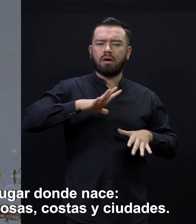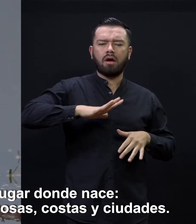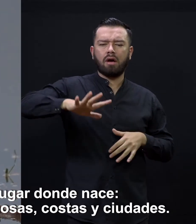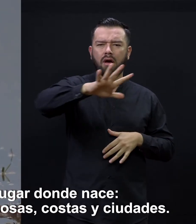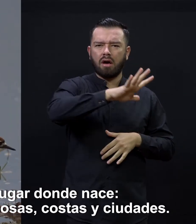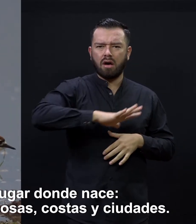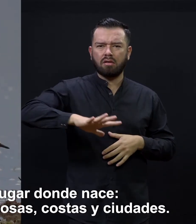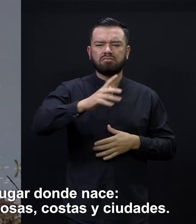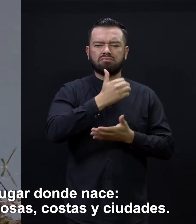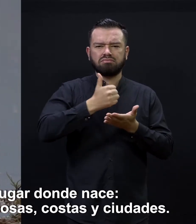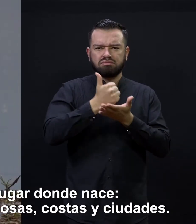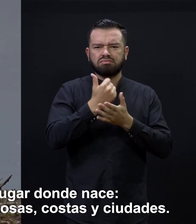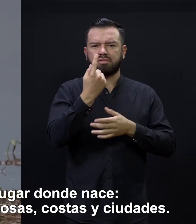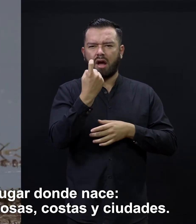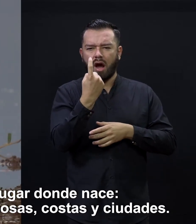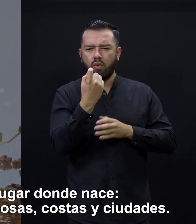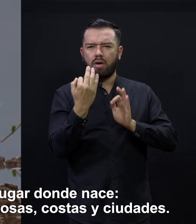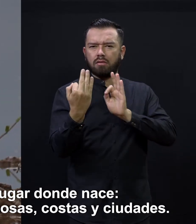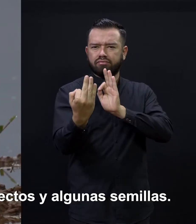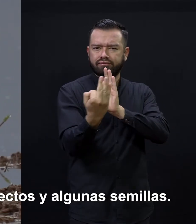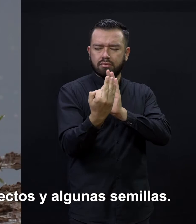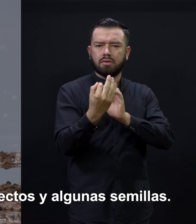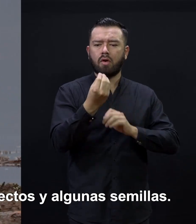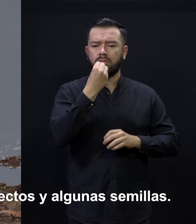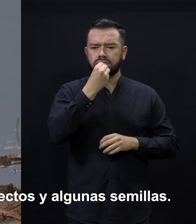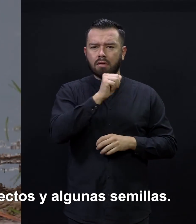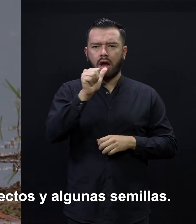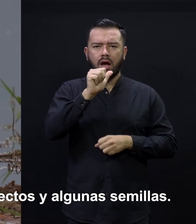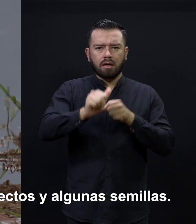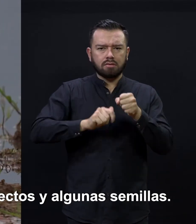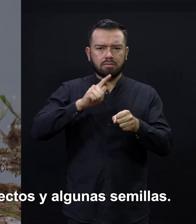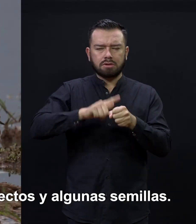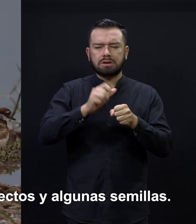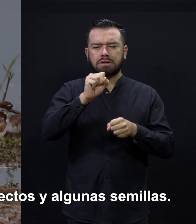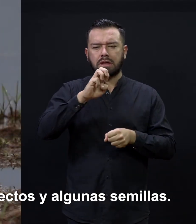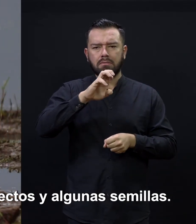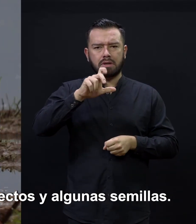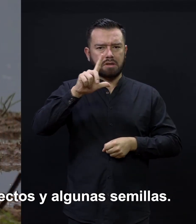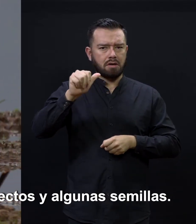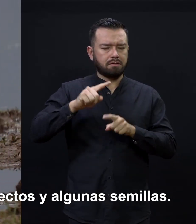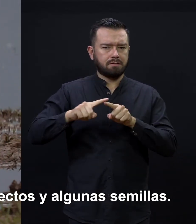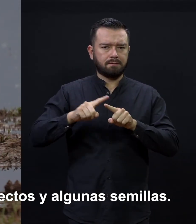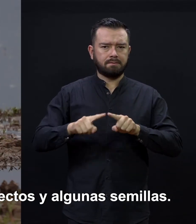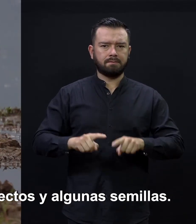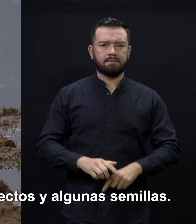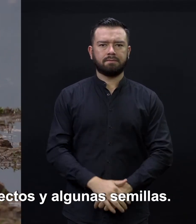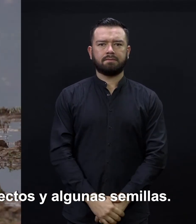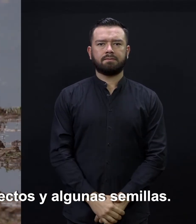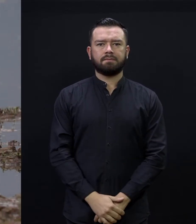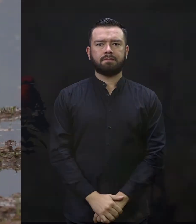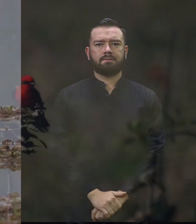zonas pantanosas, costas y ciudades, se alimenta de insectos y algunas semillas.